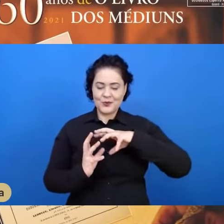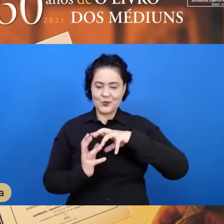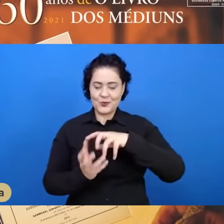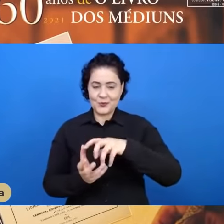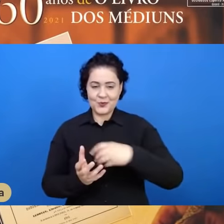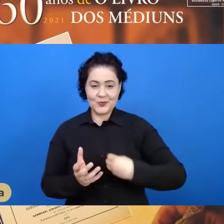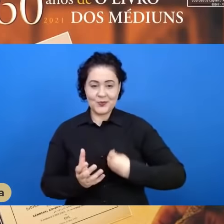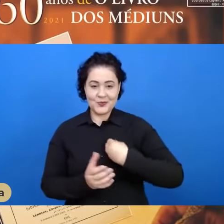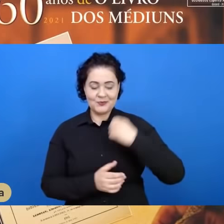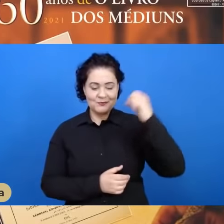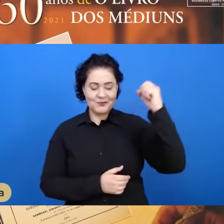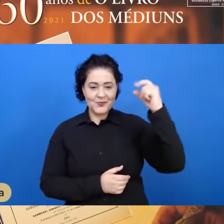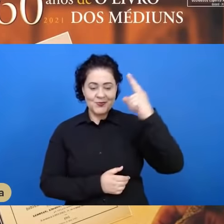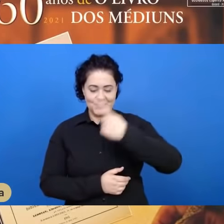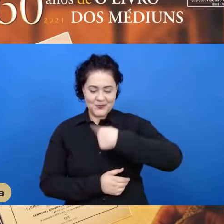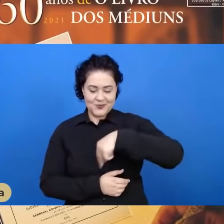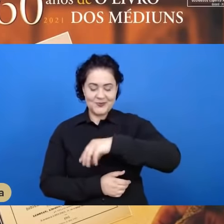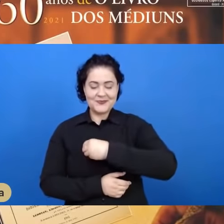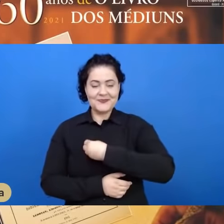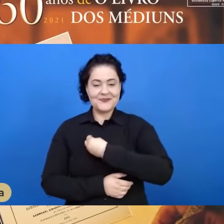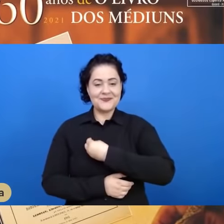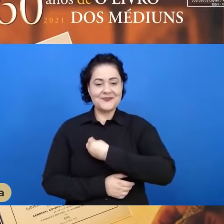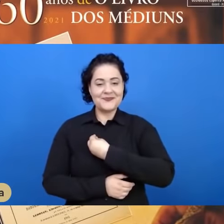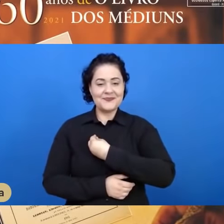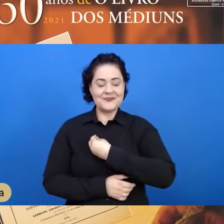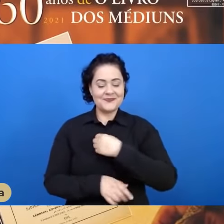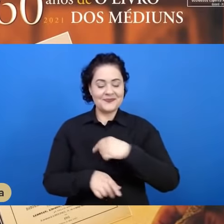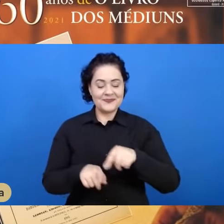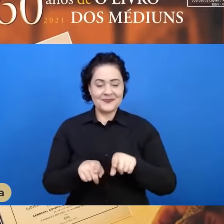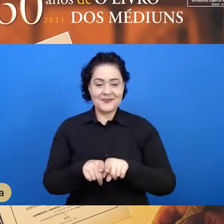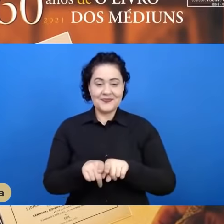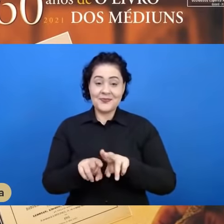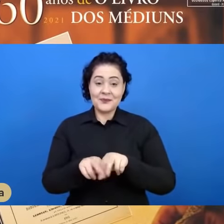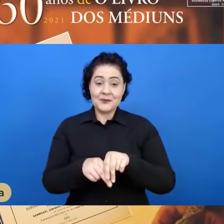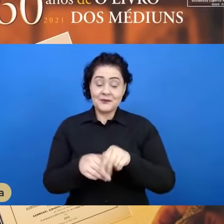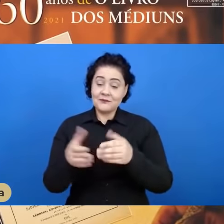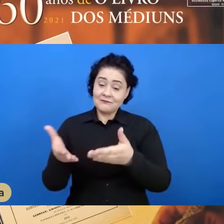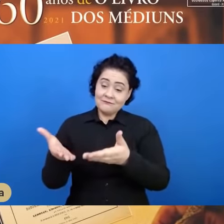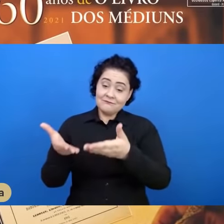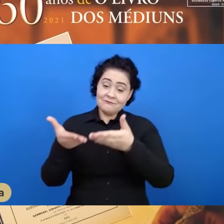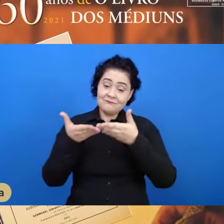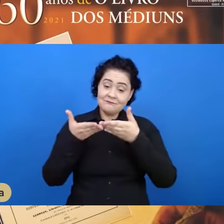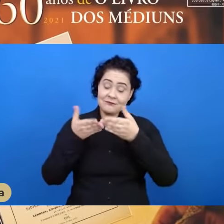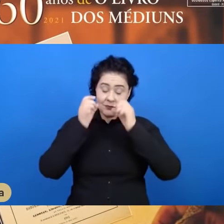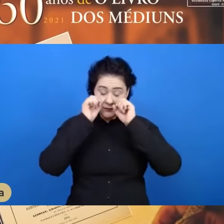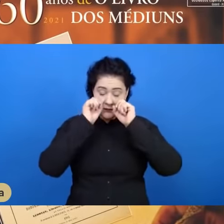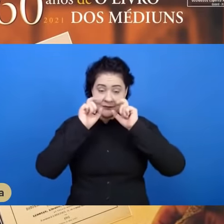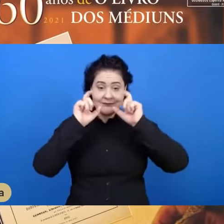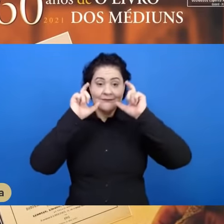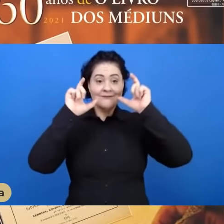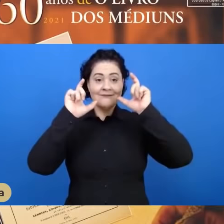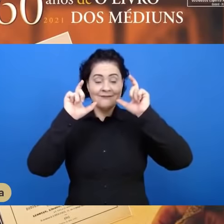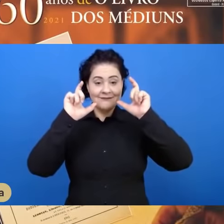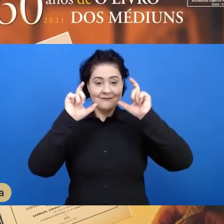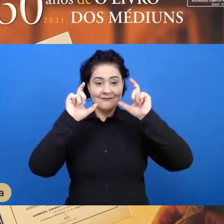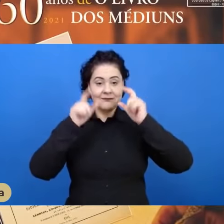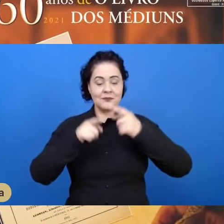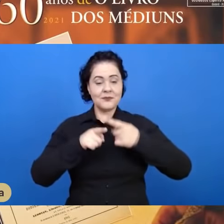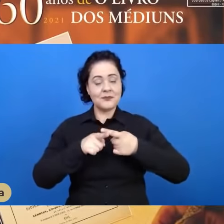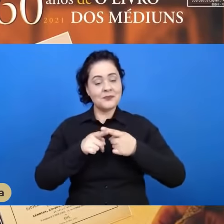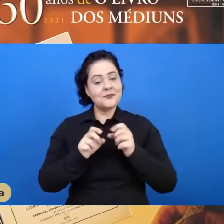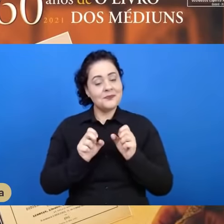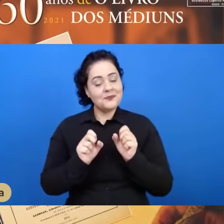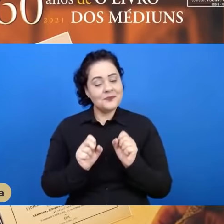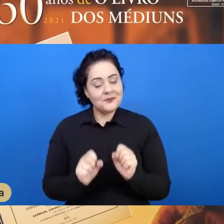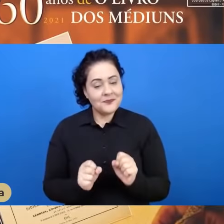nossas vidas, que vinha, então, convidá-lo ao despertamento para que pudesse